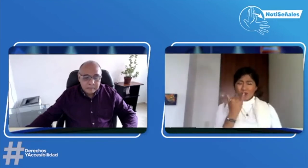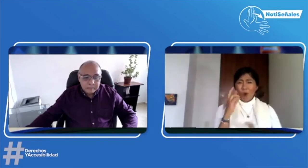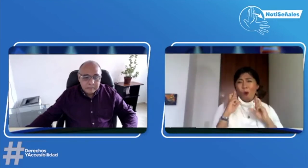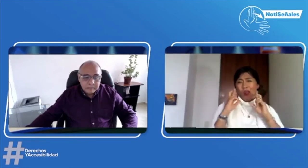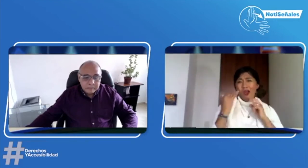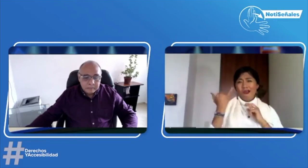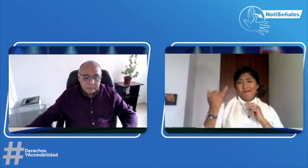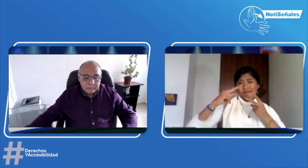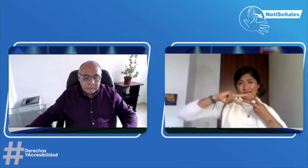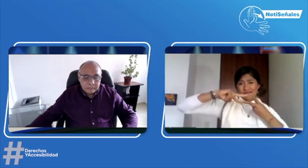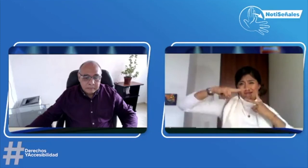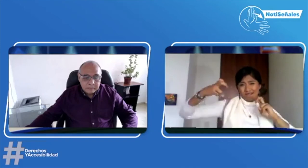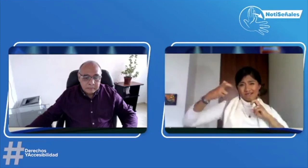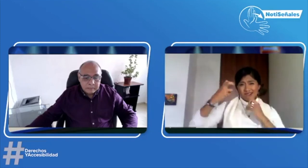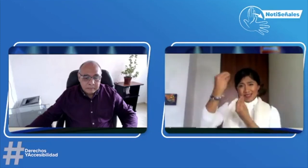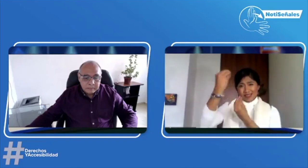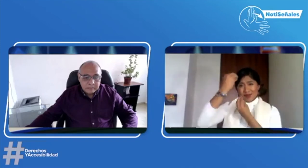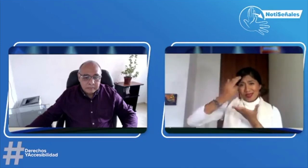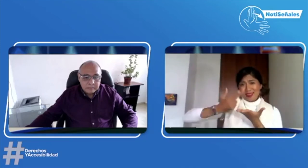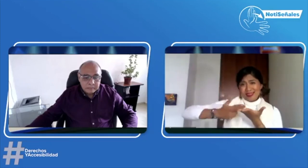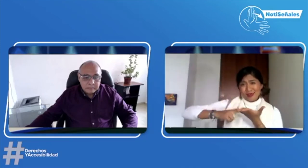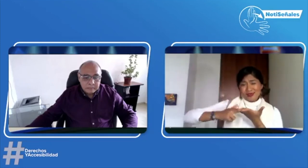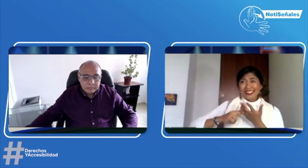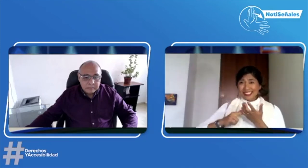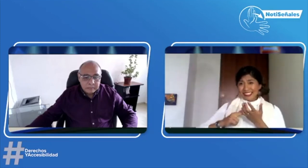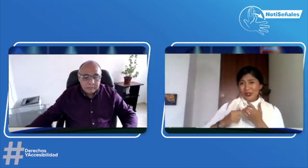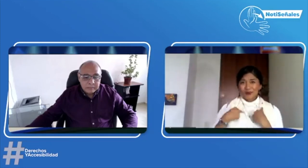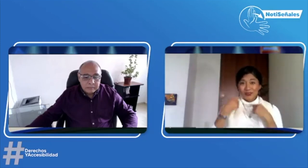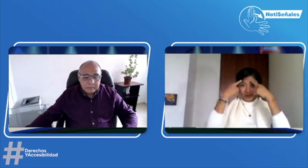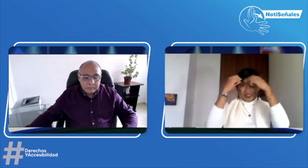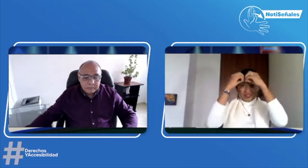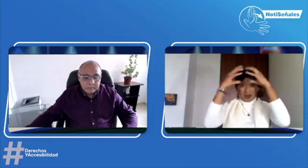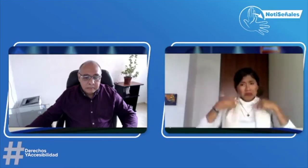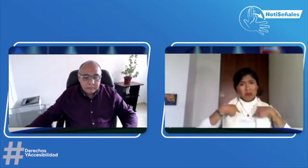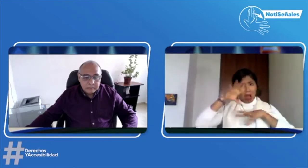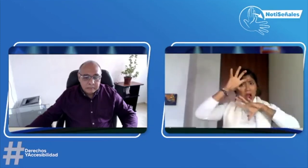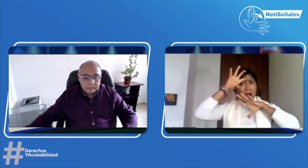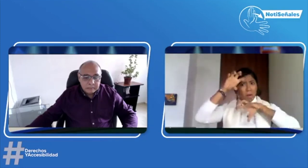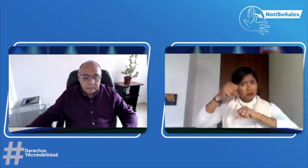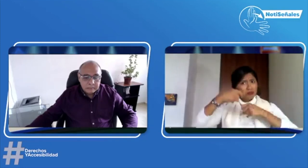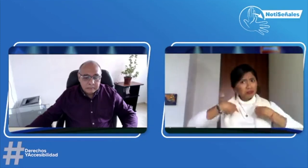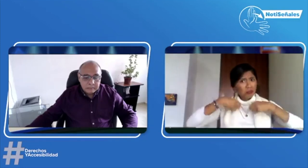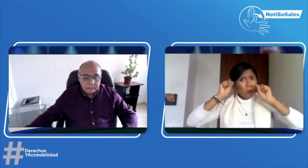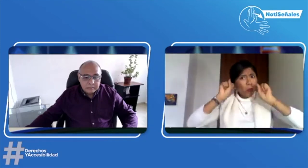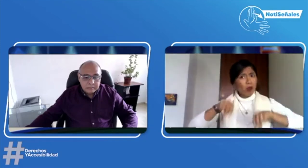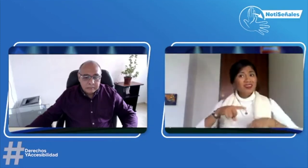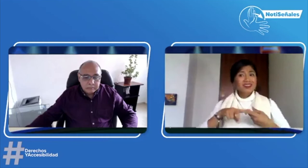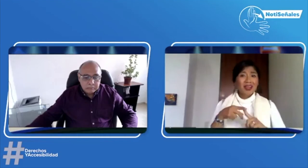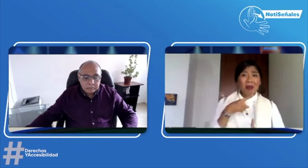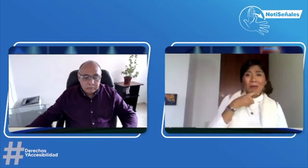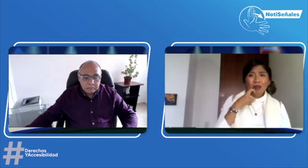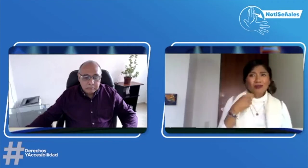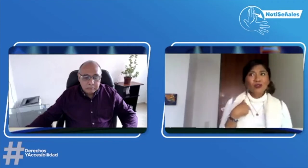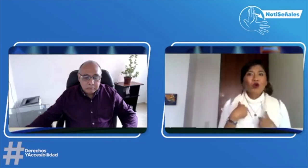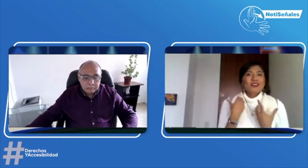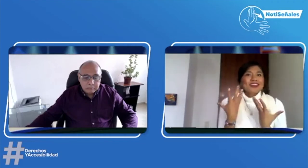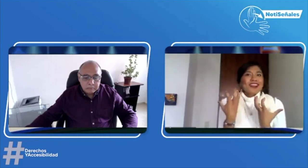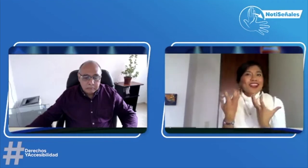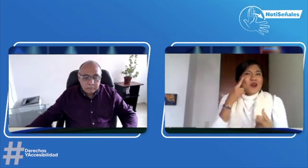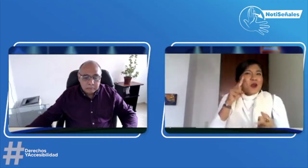y esperando, pues, ojalá que en Corferia, pues, cuando tenga que ir a la capacitación, pues, haya un intérprete. Yo